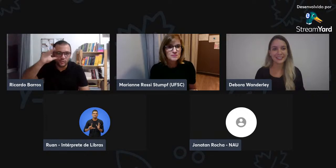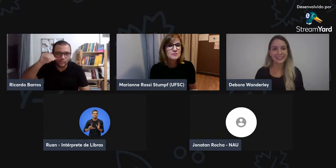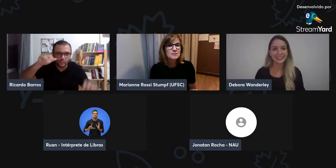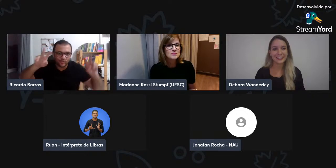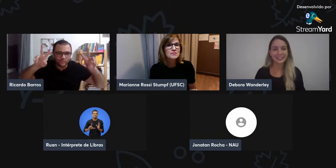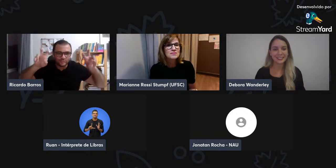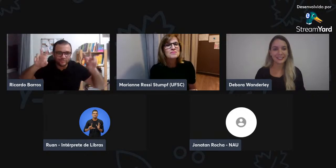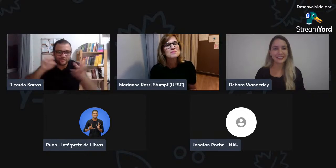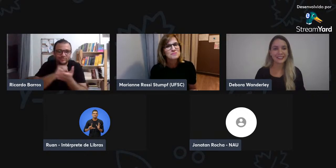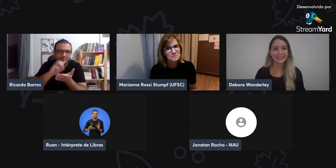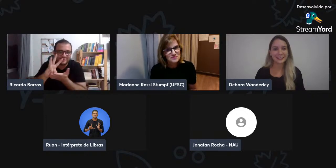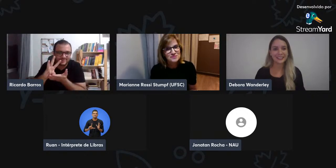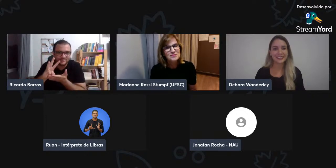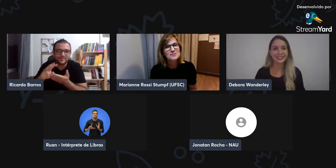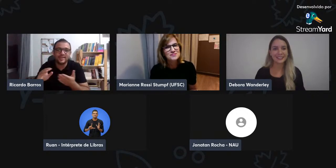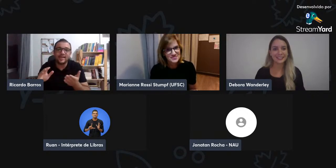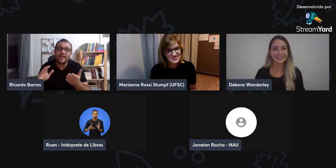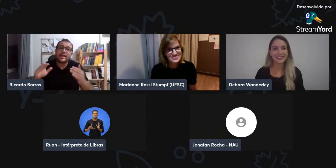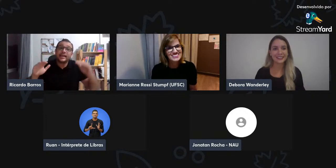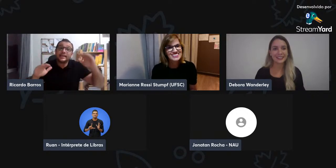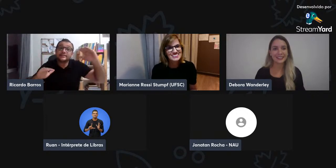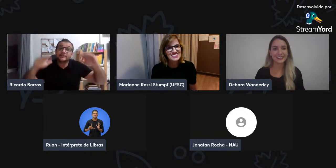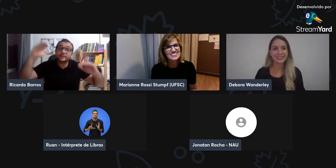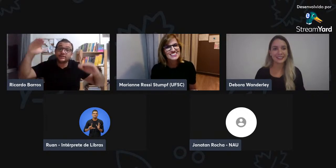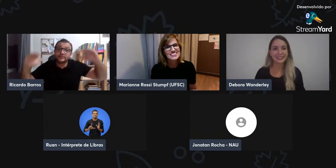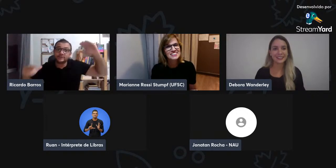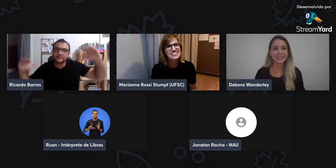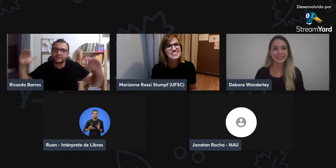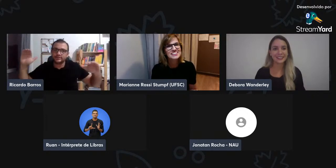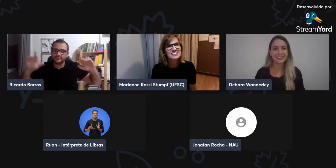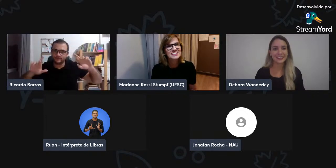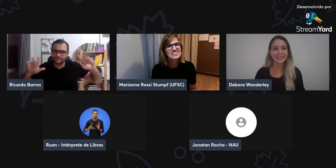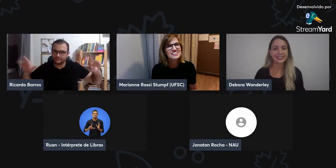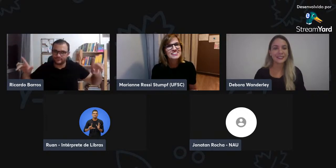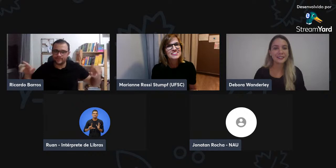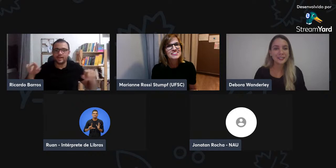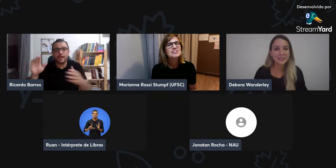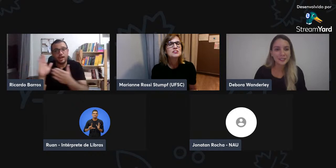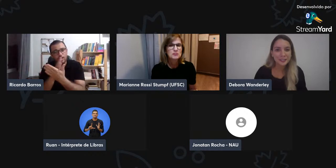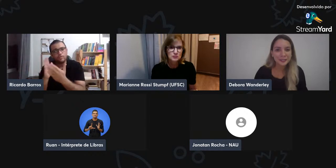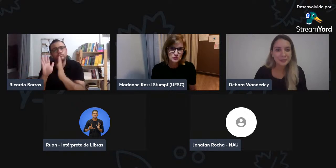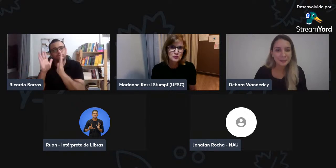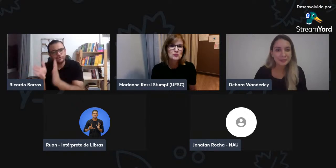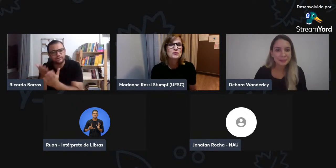Então, os alunos matriculados, também interessados no curso Sign and Write,